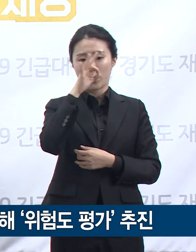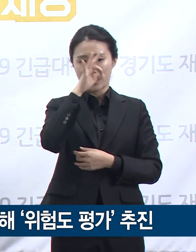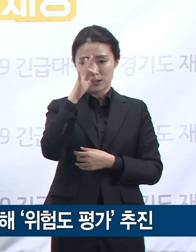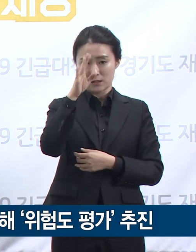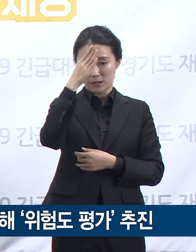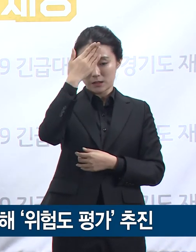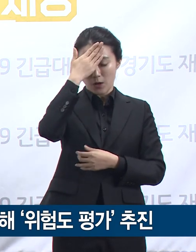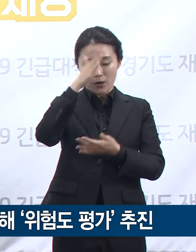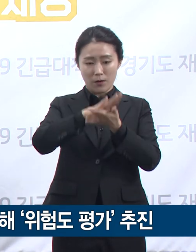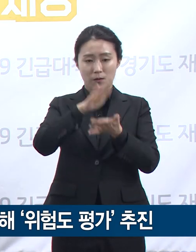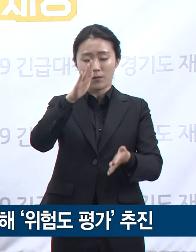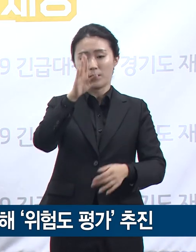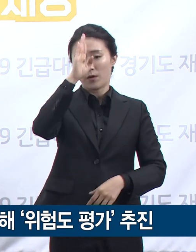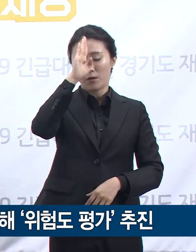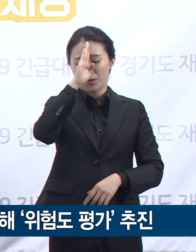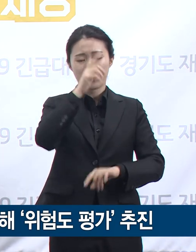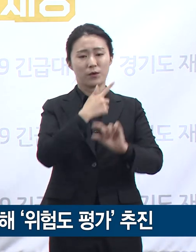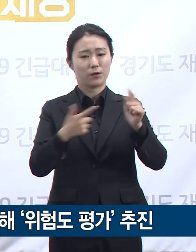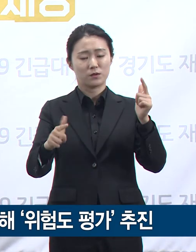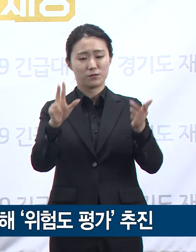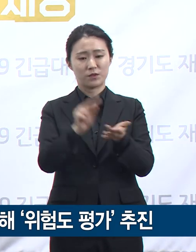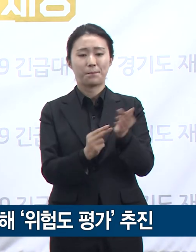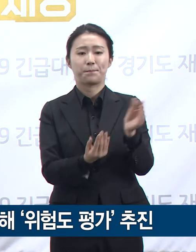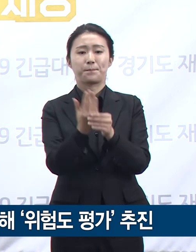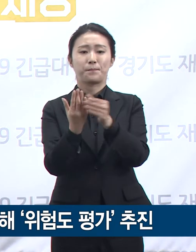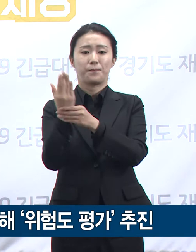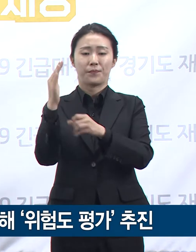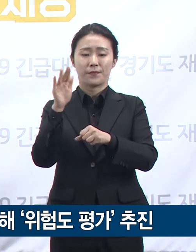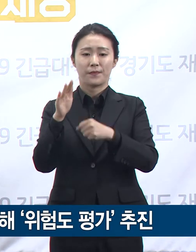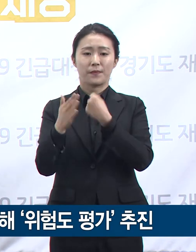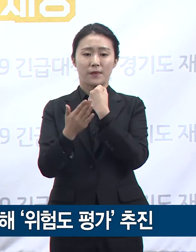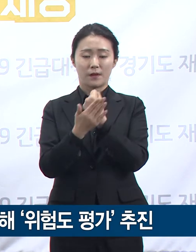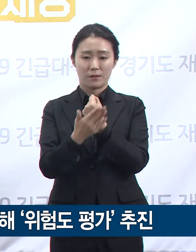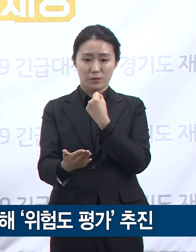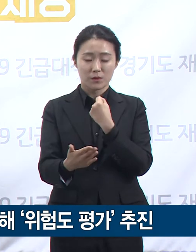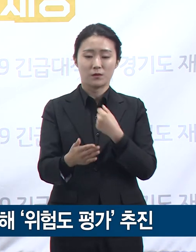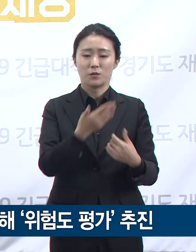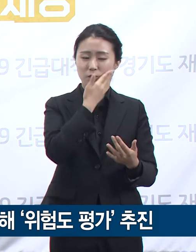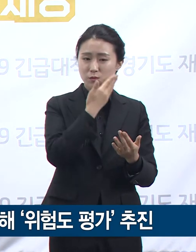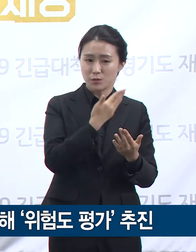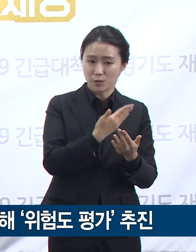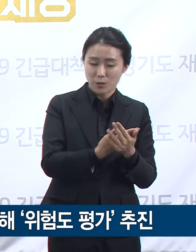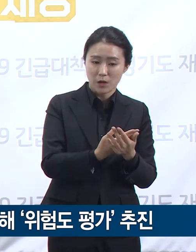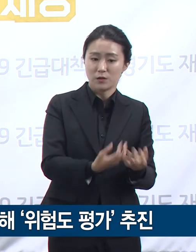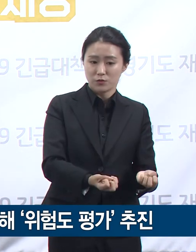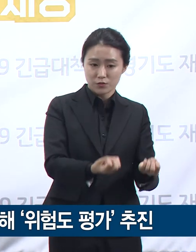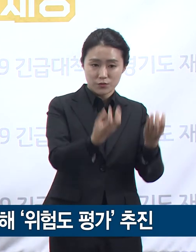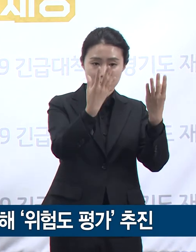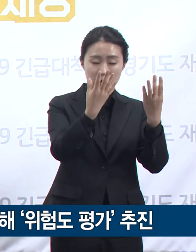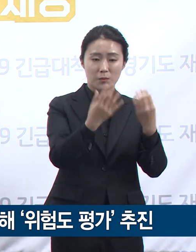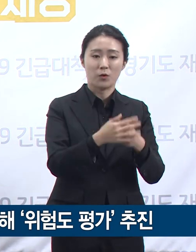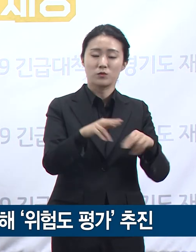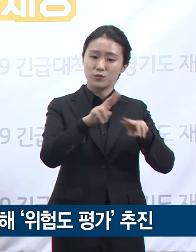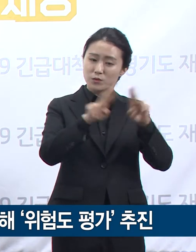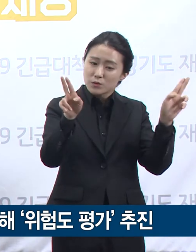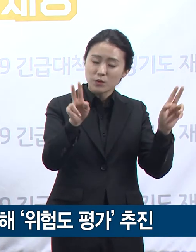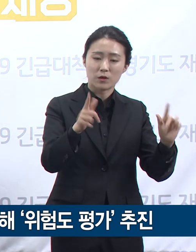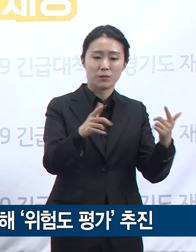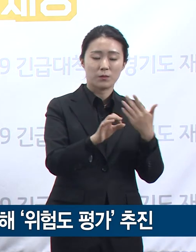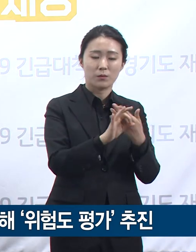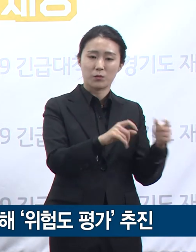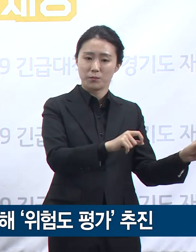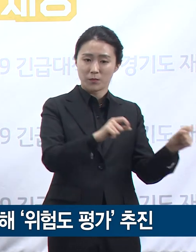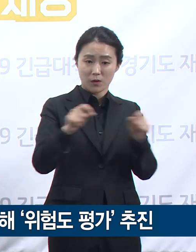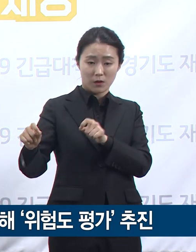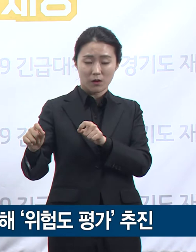도내 문화, 예술, 체육, 관광 분야의 주요 행사와 축제가 취소 또는 축소되어 관련 종사자와 업계가